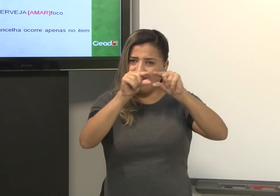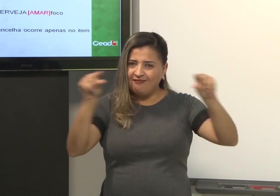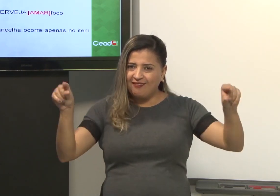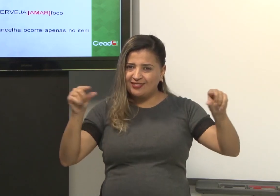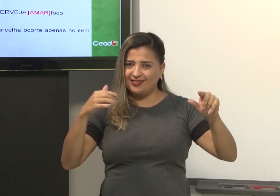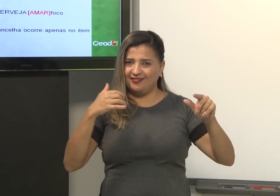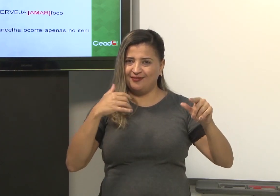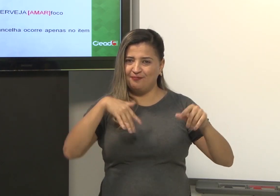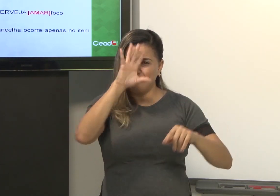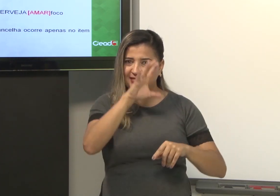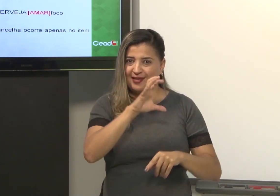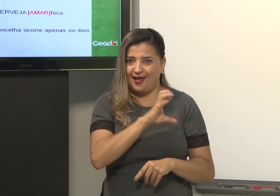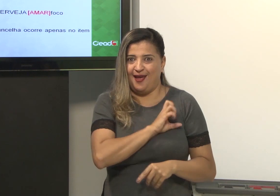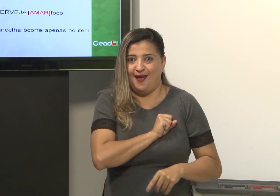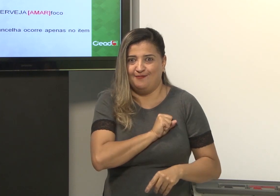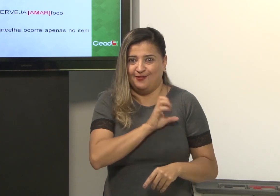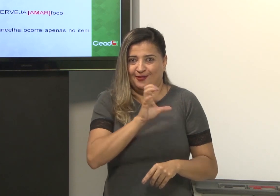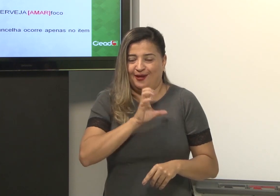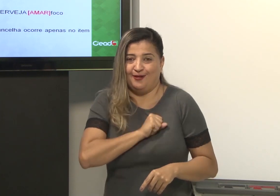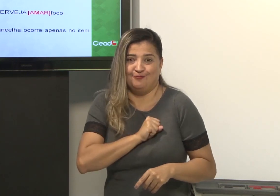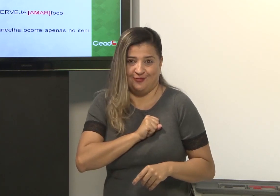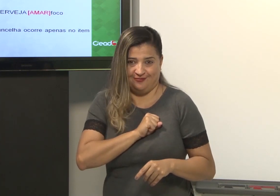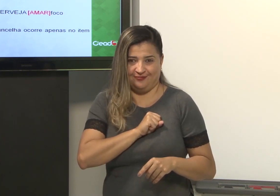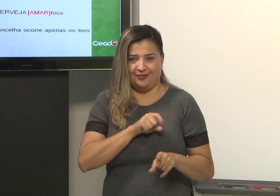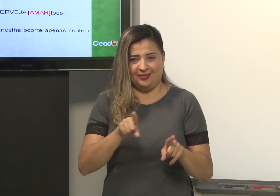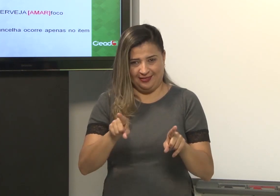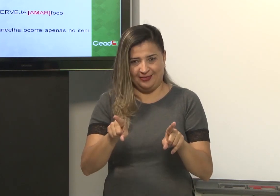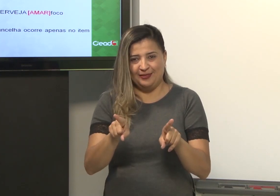Deu mais atenção no verbo amar. Eu amo. Amo.